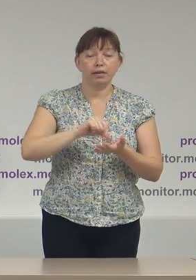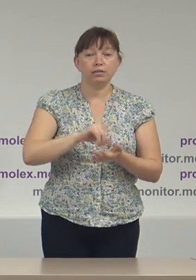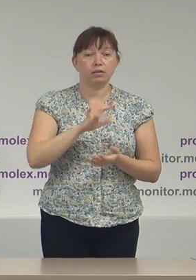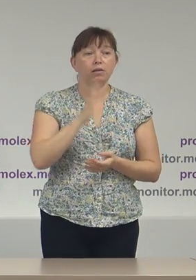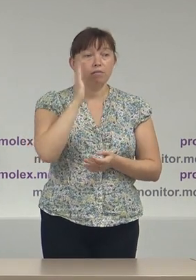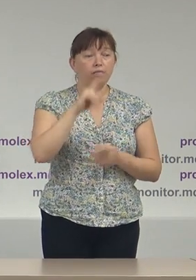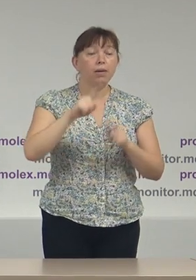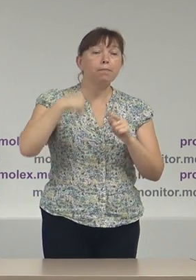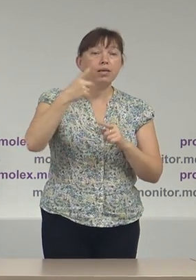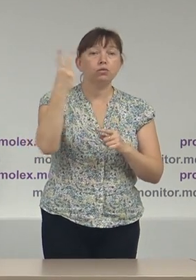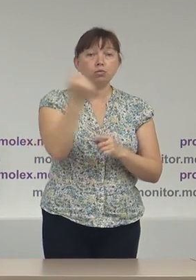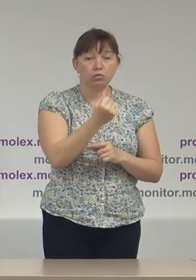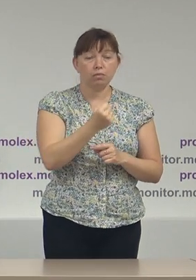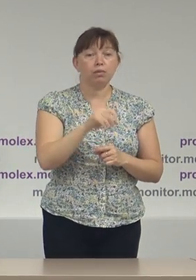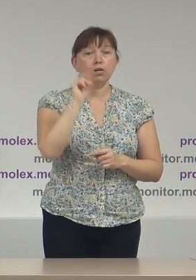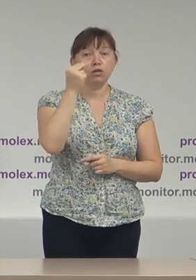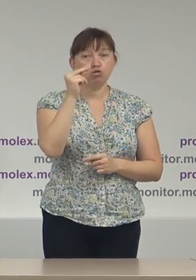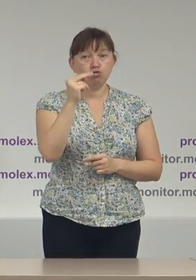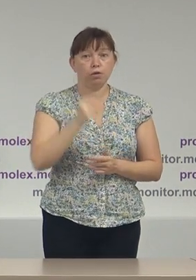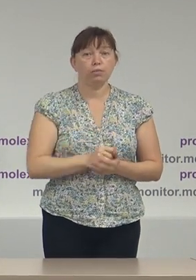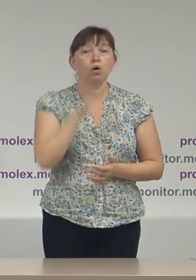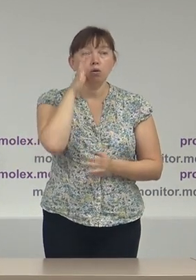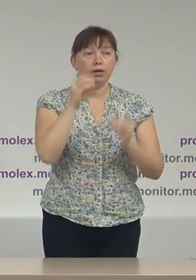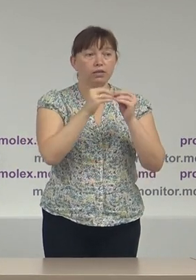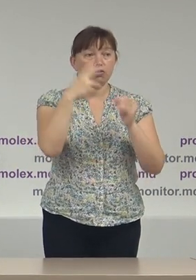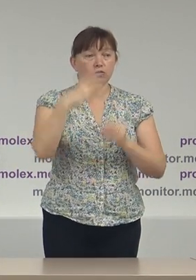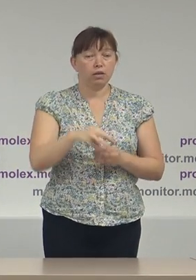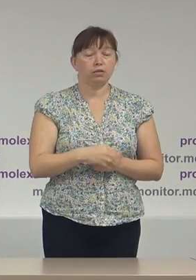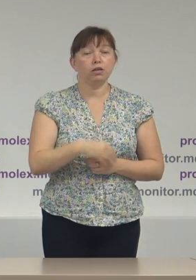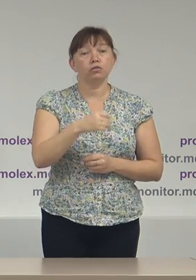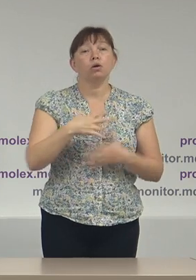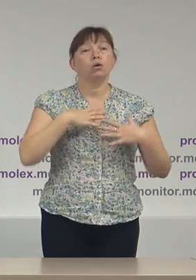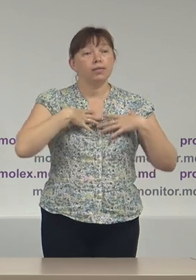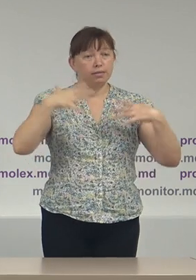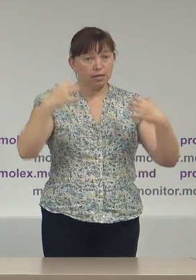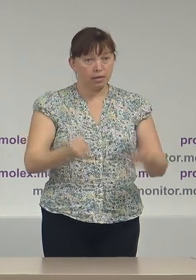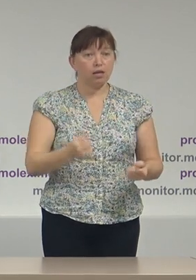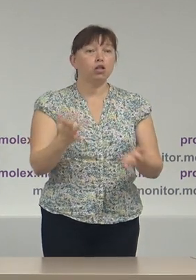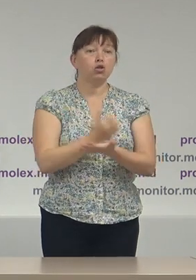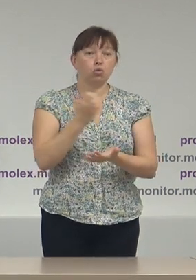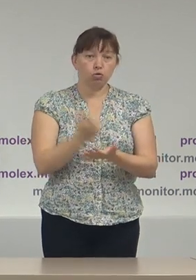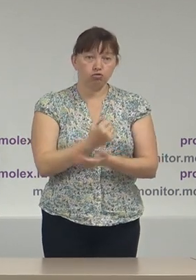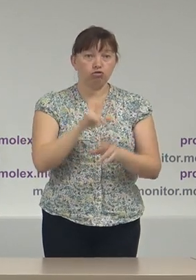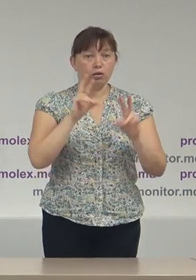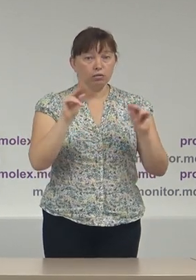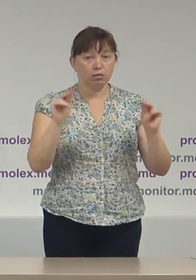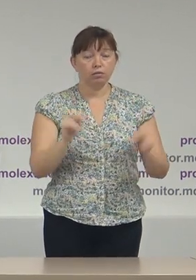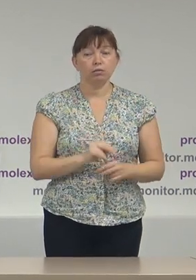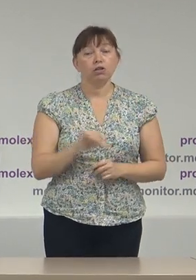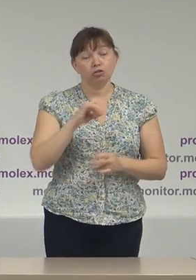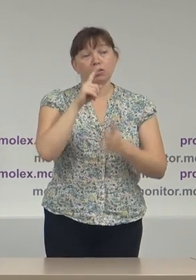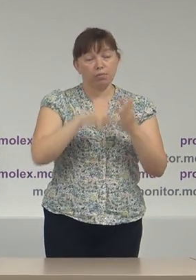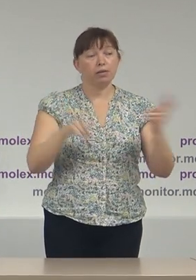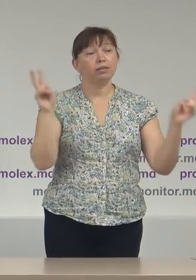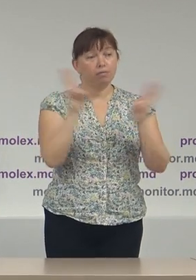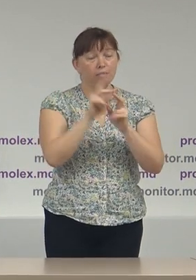organizată peste două săptămâni în ziua de joi. Vă urez multă sănătate, succes și sper să